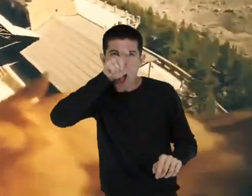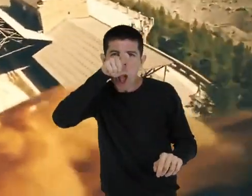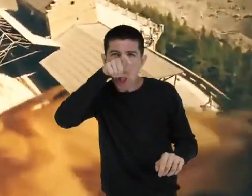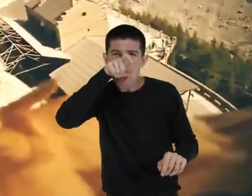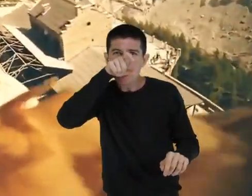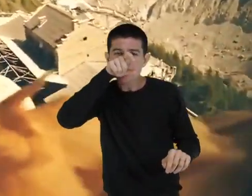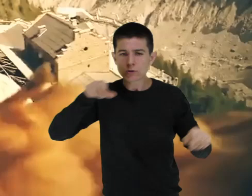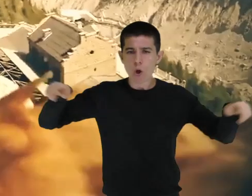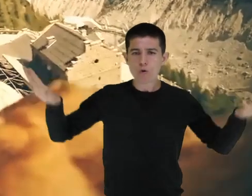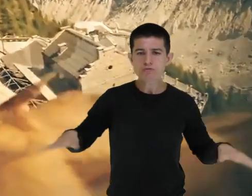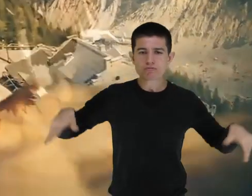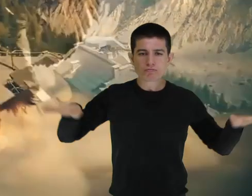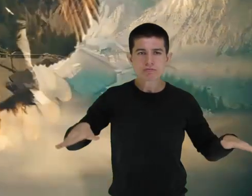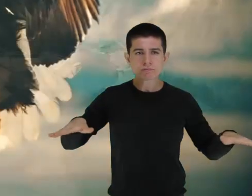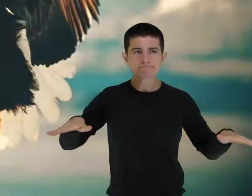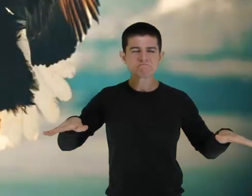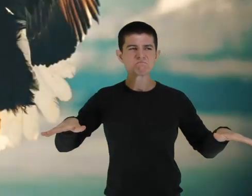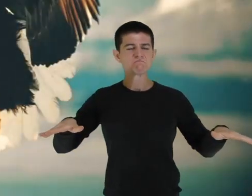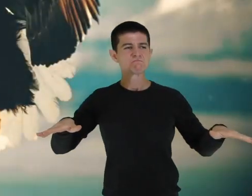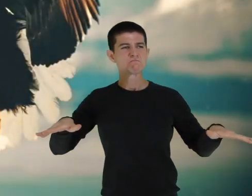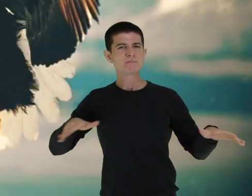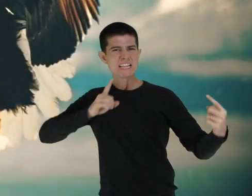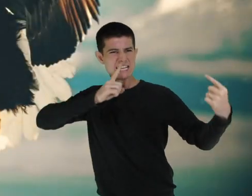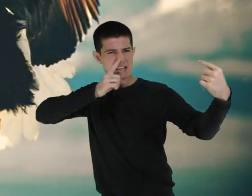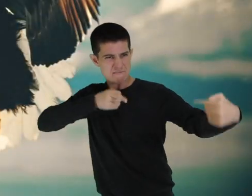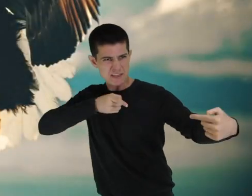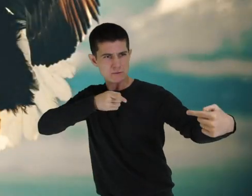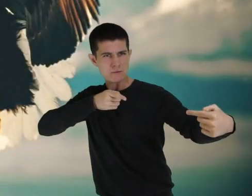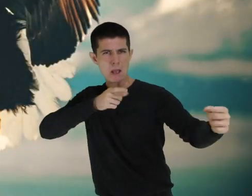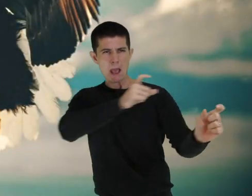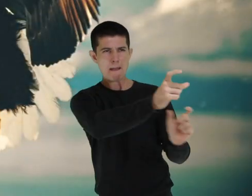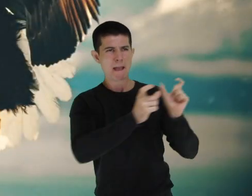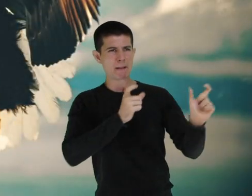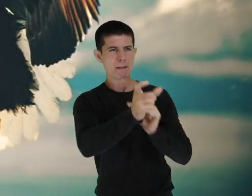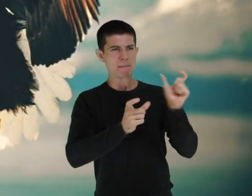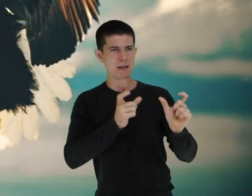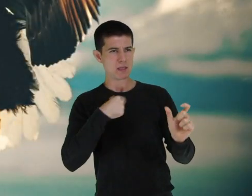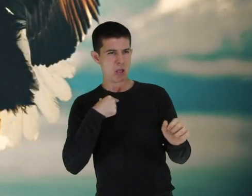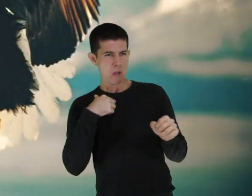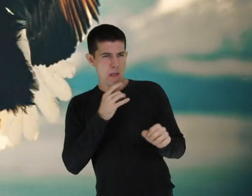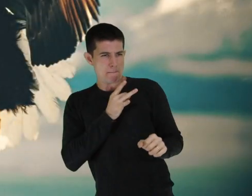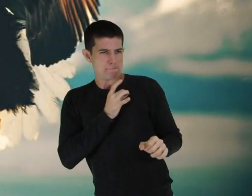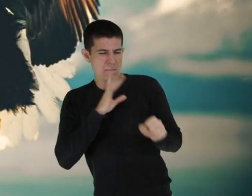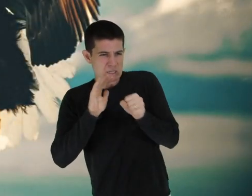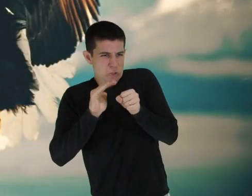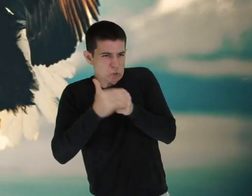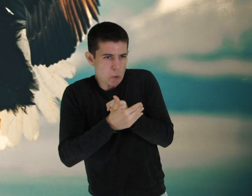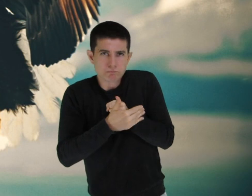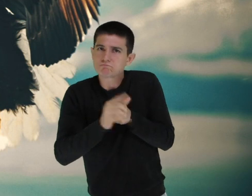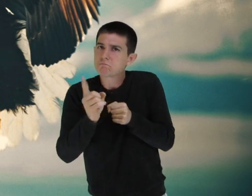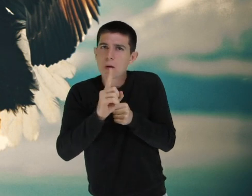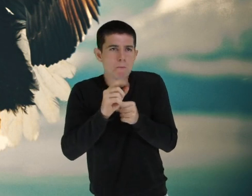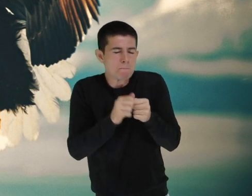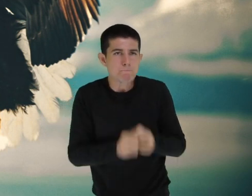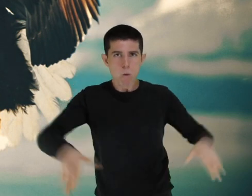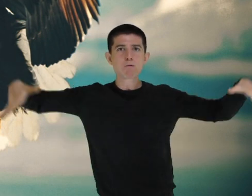a tormenta vem? Elas não se escondem. Abrem suas asas e a enfrentam corajosamente.